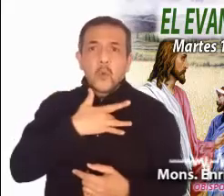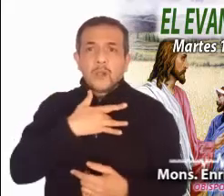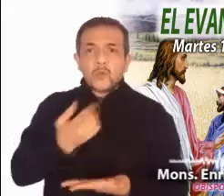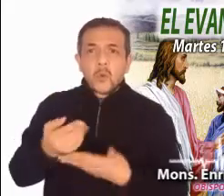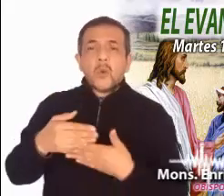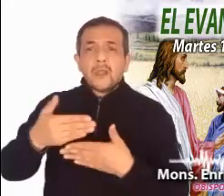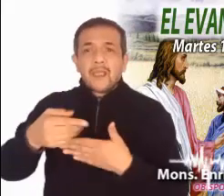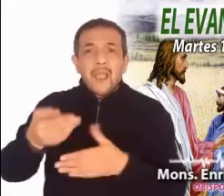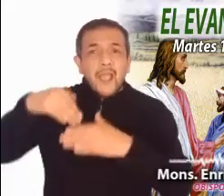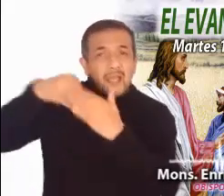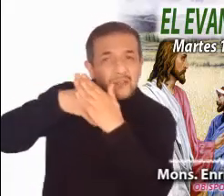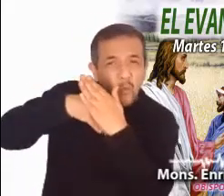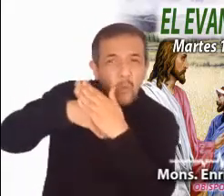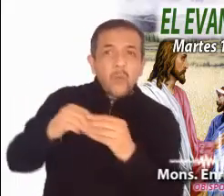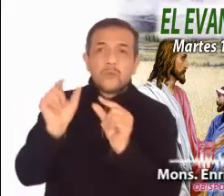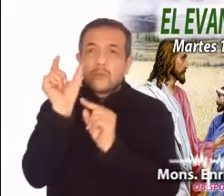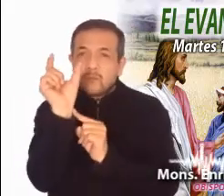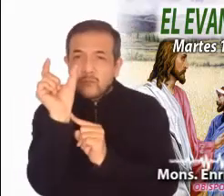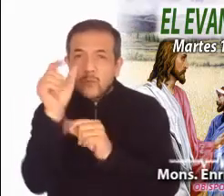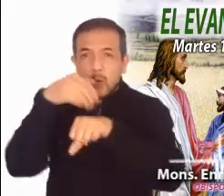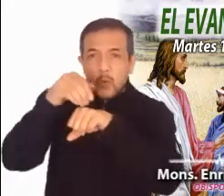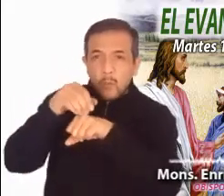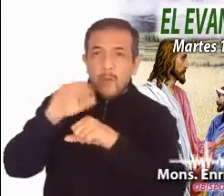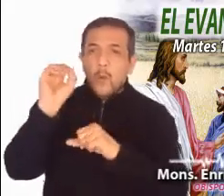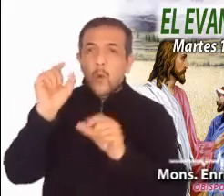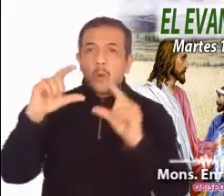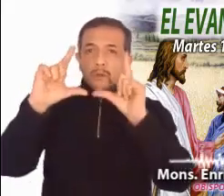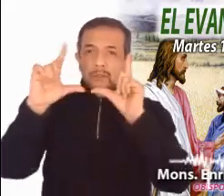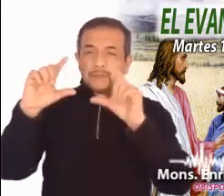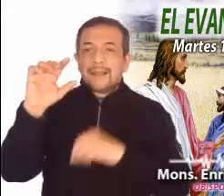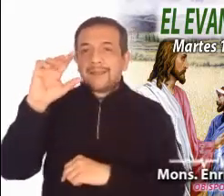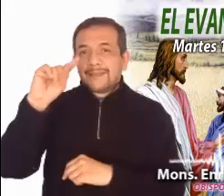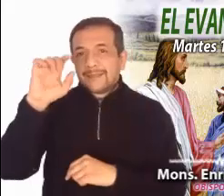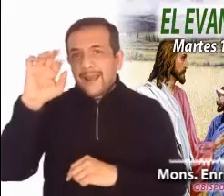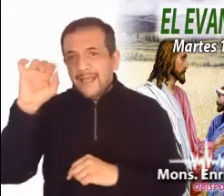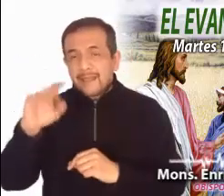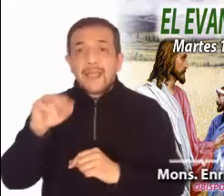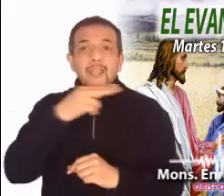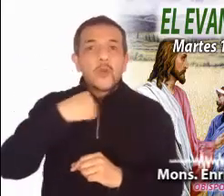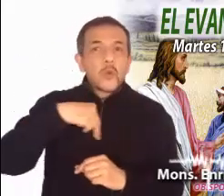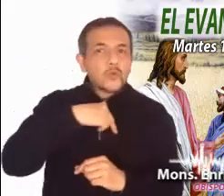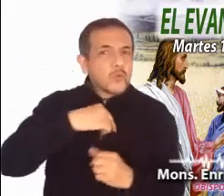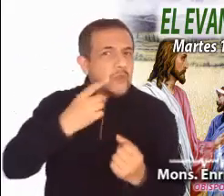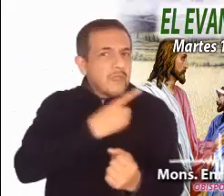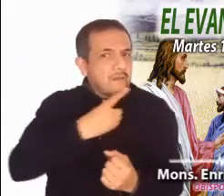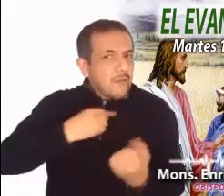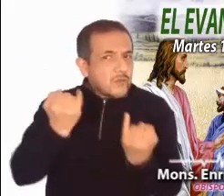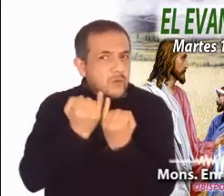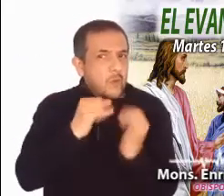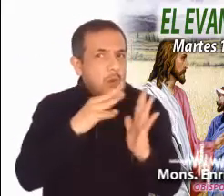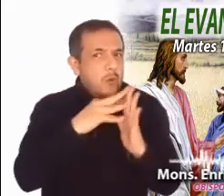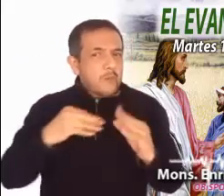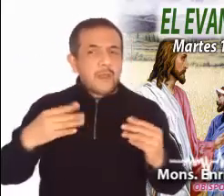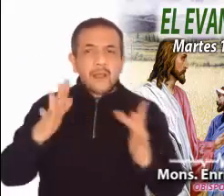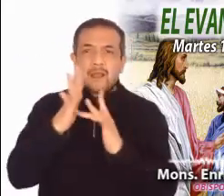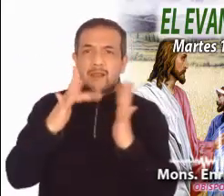tarjeta. Tenemos que aprender de Jesús y buscar el trato directo, amable y atento a cada